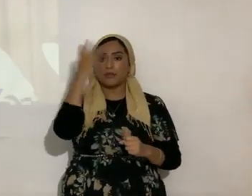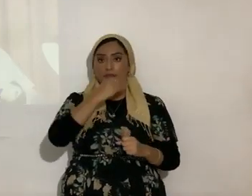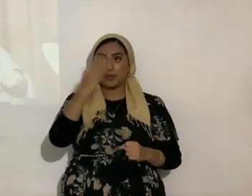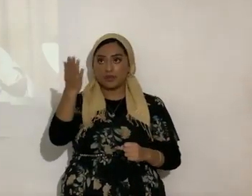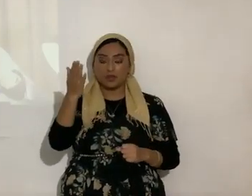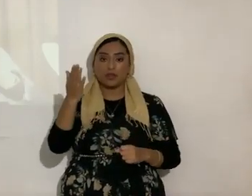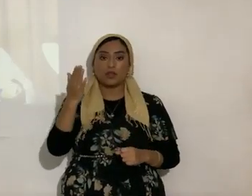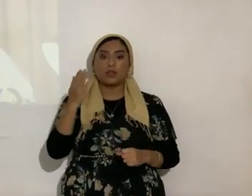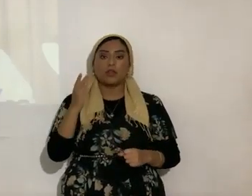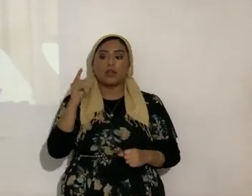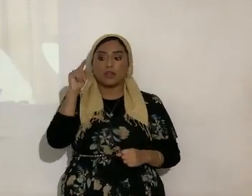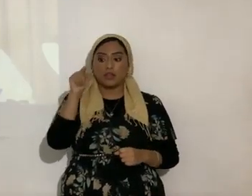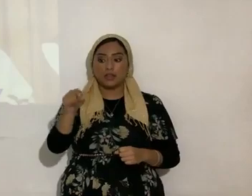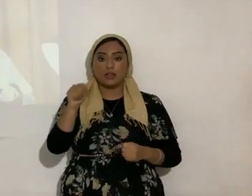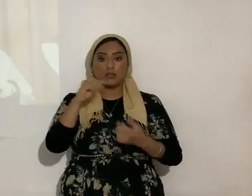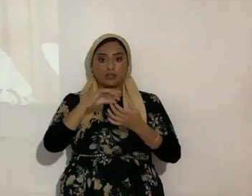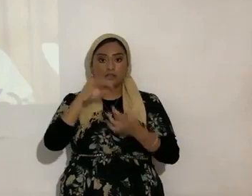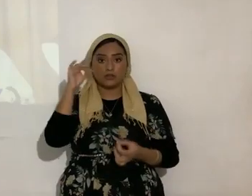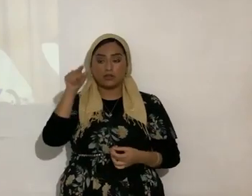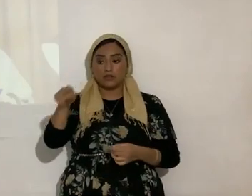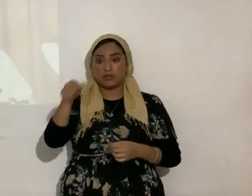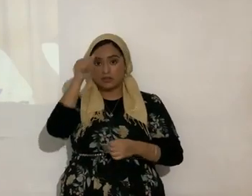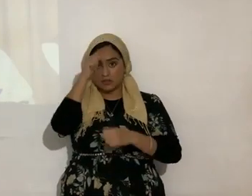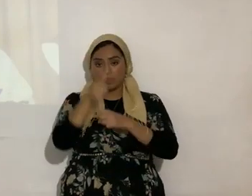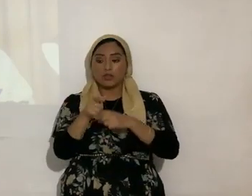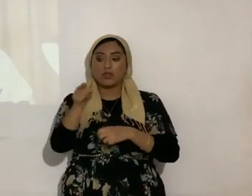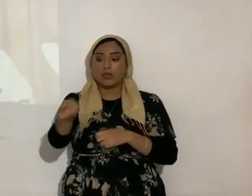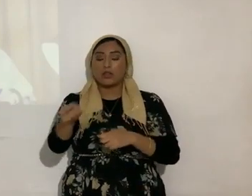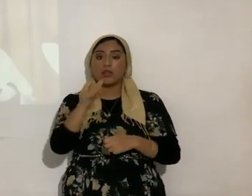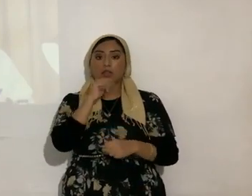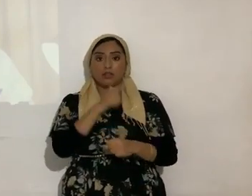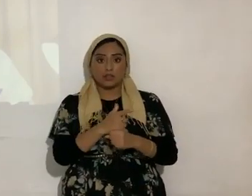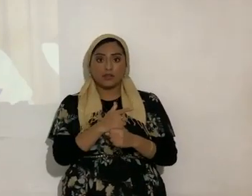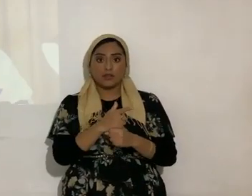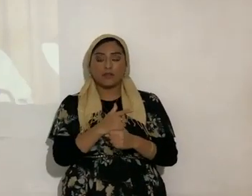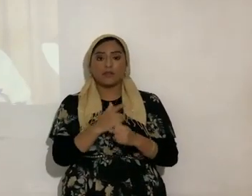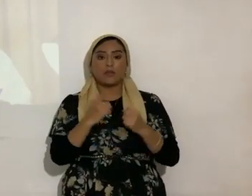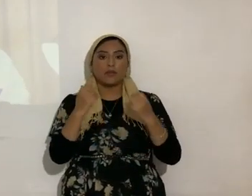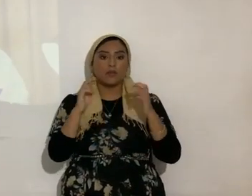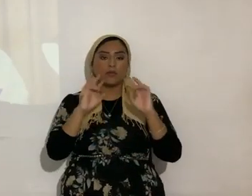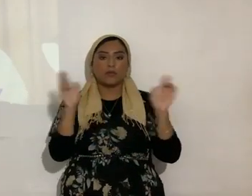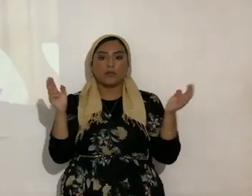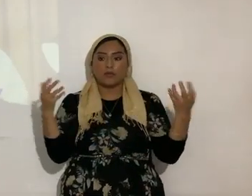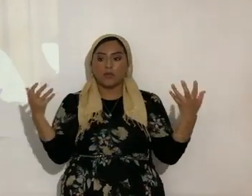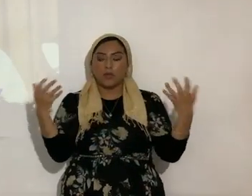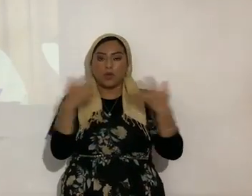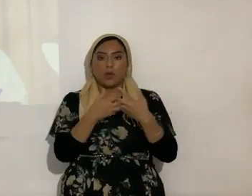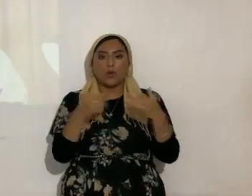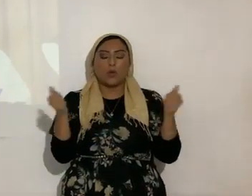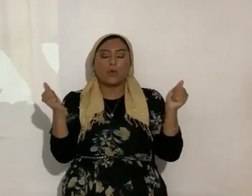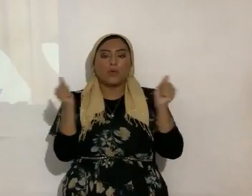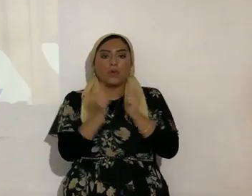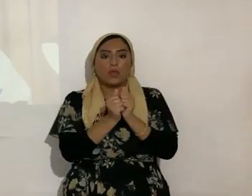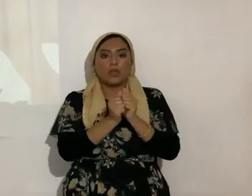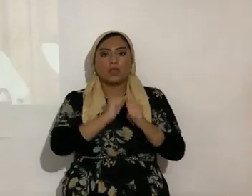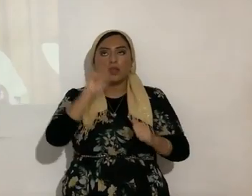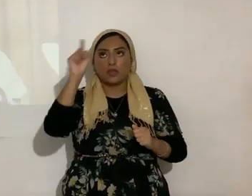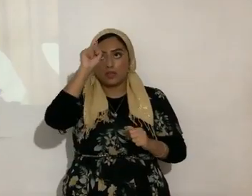esa alma, esa hermana, ese hermano, ese presente, ya es parte de la eternidad. Nosotros somos